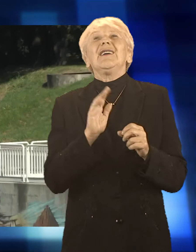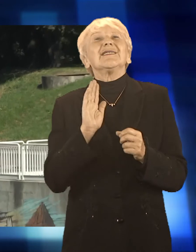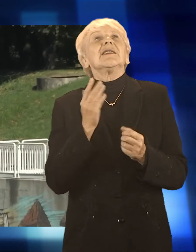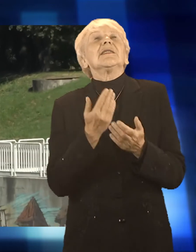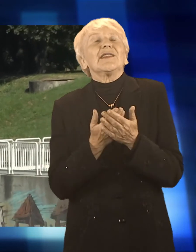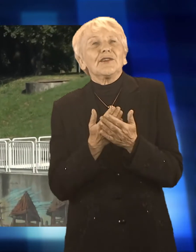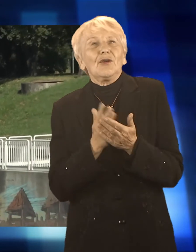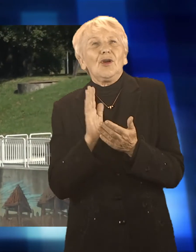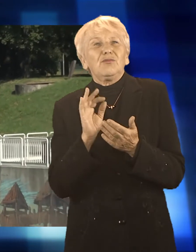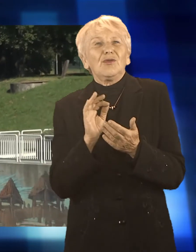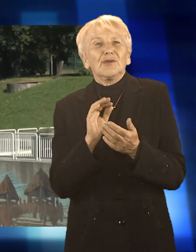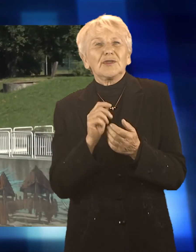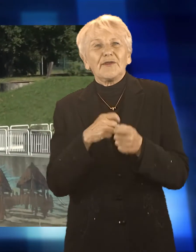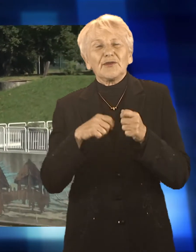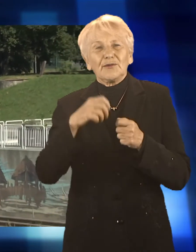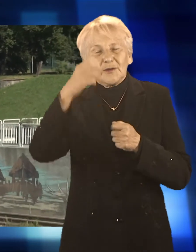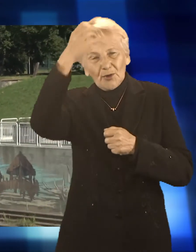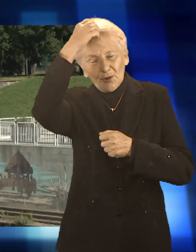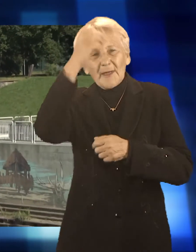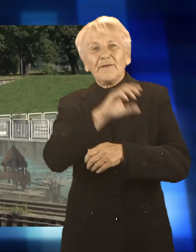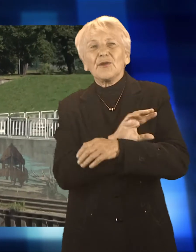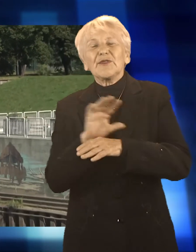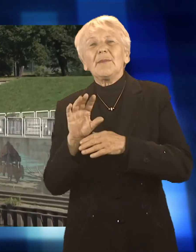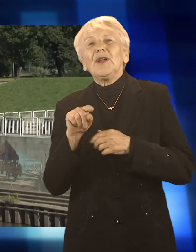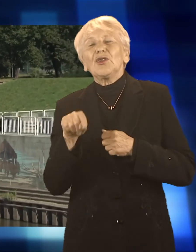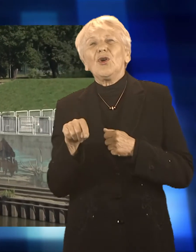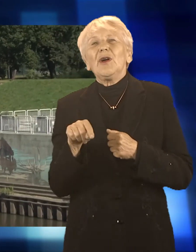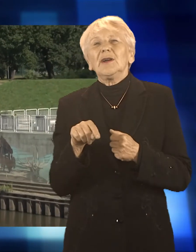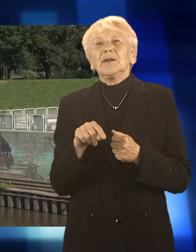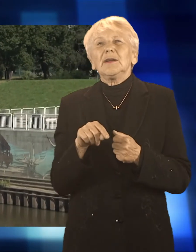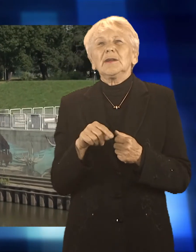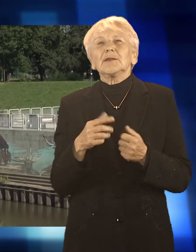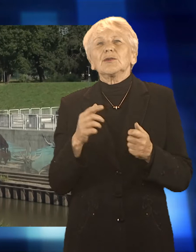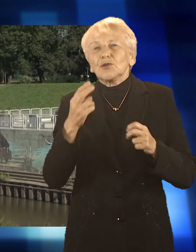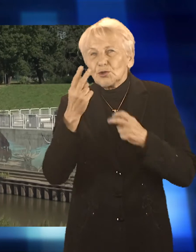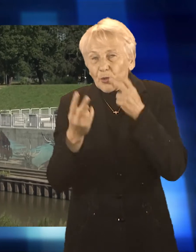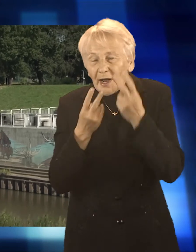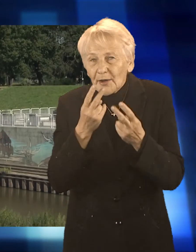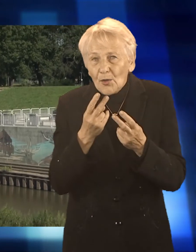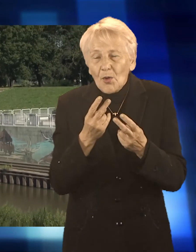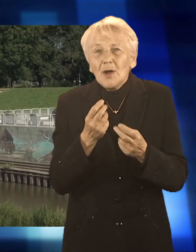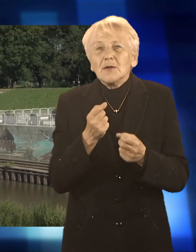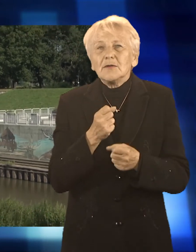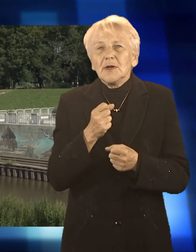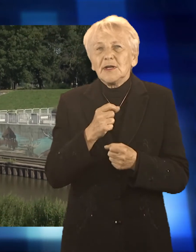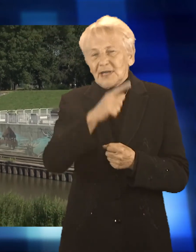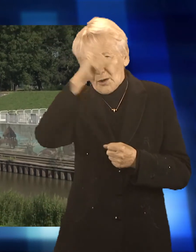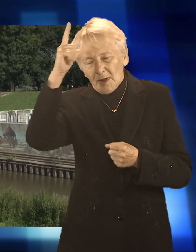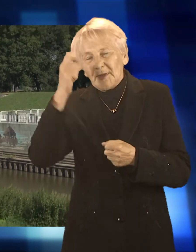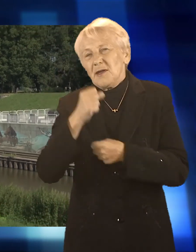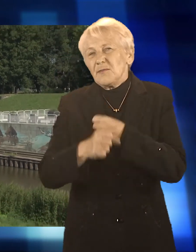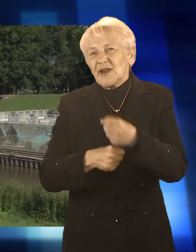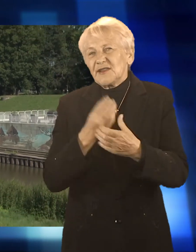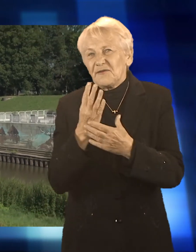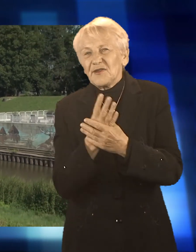zaniża koszty, więc automatycznie wartość zadania spadła. To z kolei dobra wiadomość dla miasta, zwłaszcza w czasie COVID-u, które starając się o finansowe wsparcie z RPO